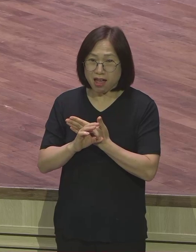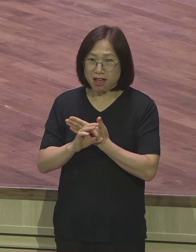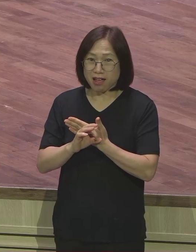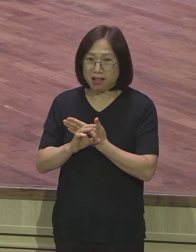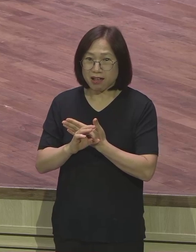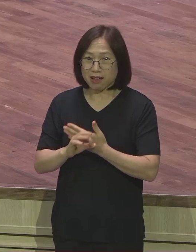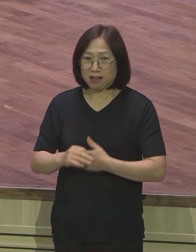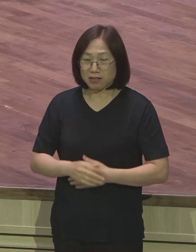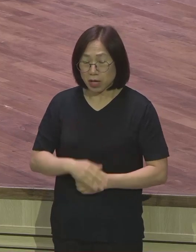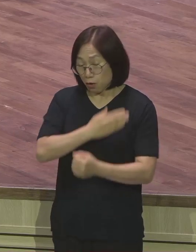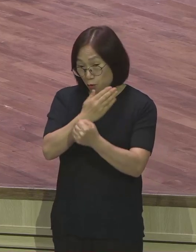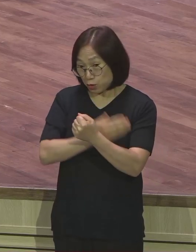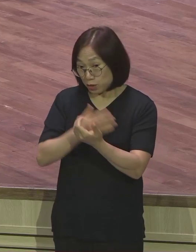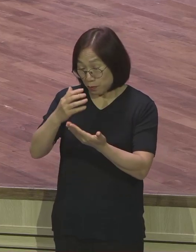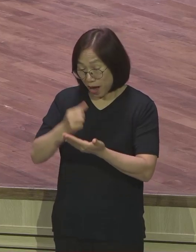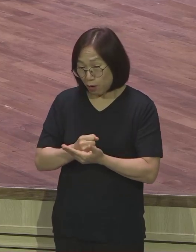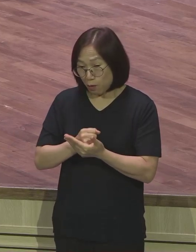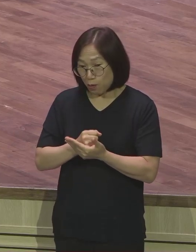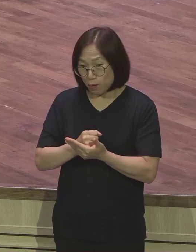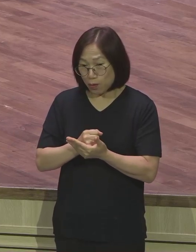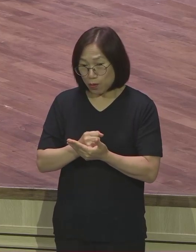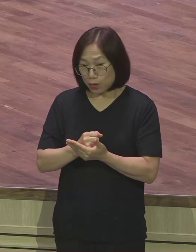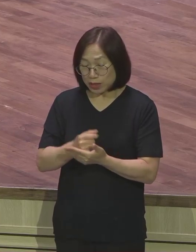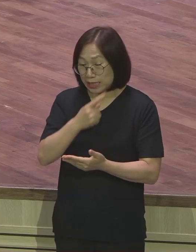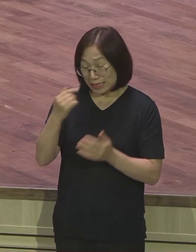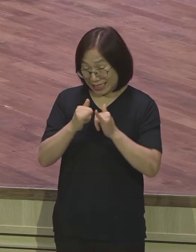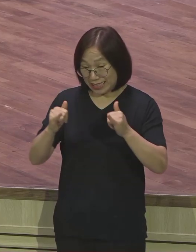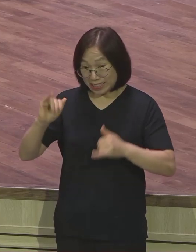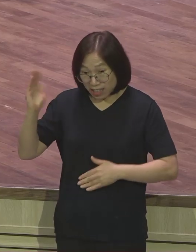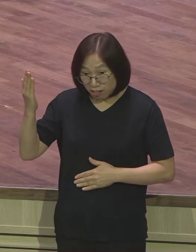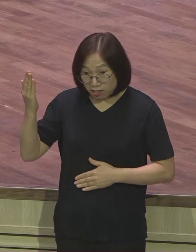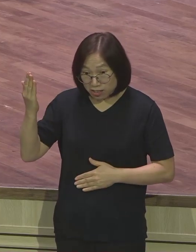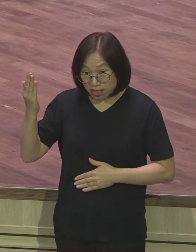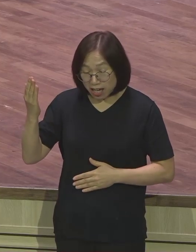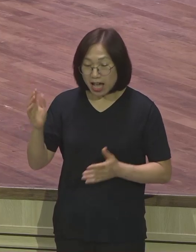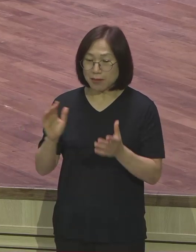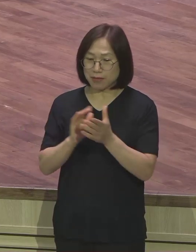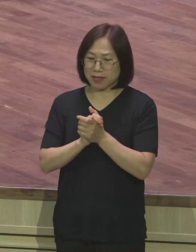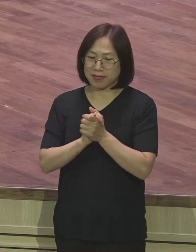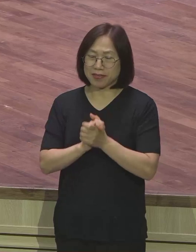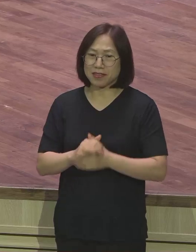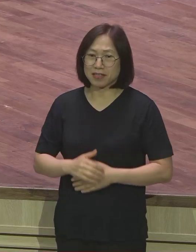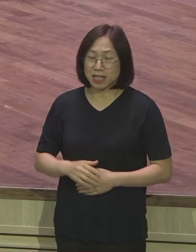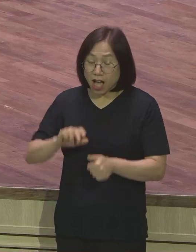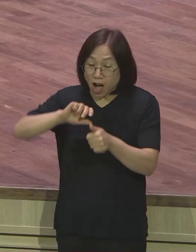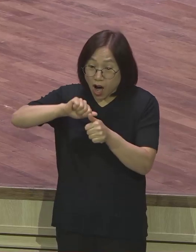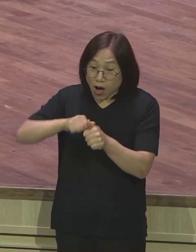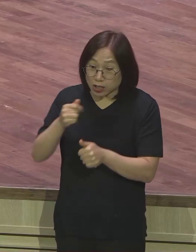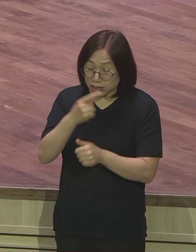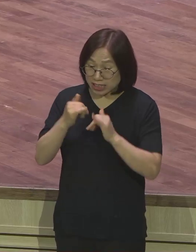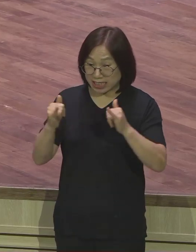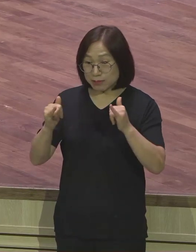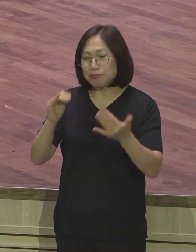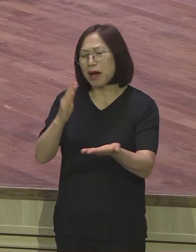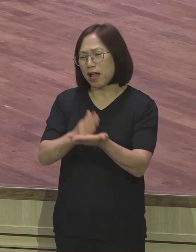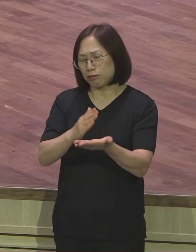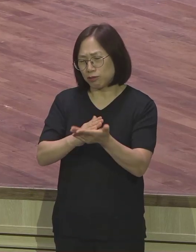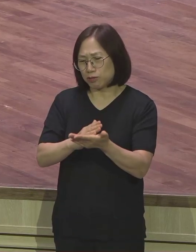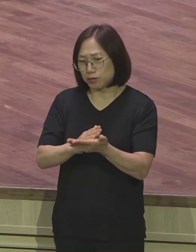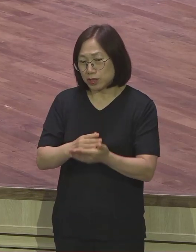권능을 받고 증인될 것이다 억지로 증인되려고 하지 마시고요 증인부터 되려고